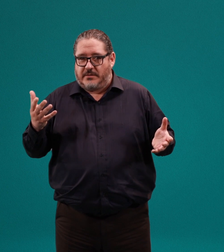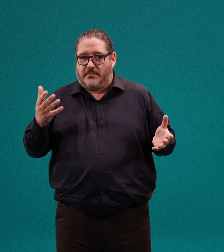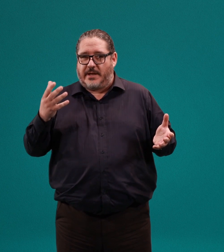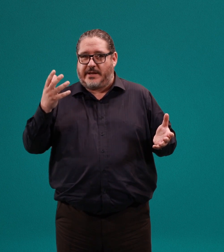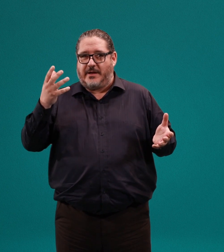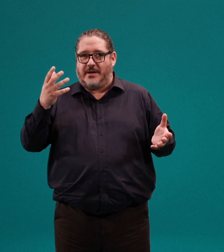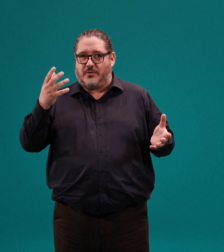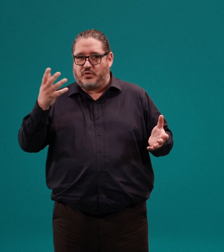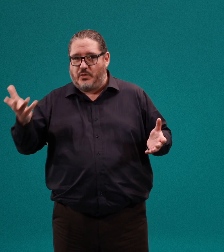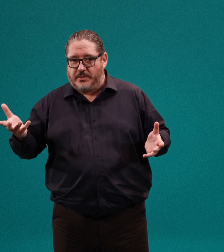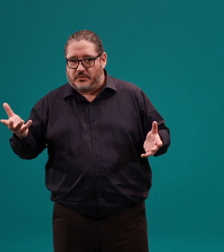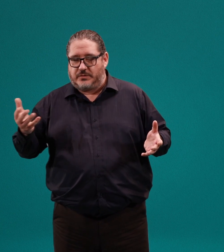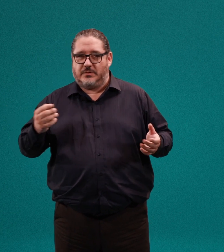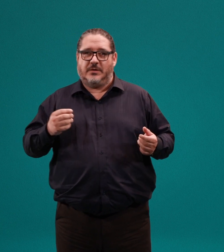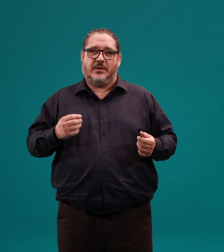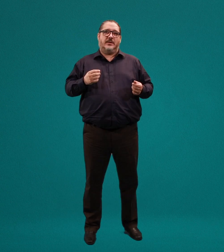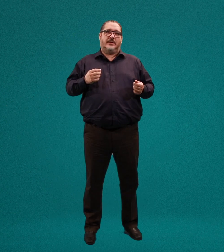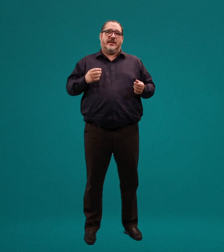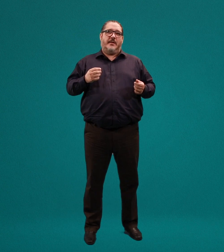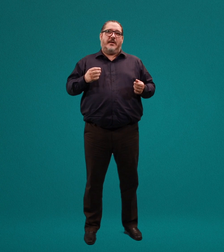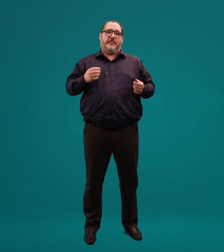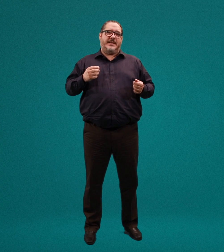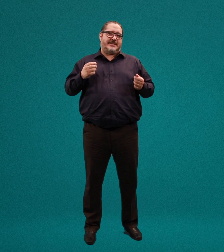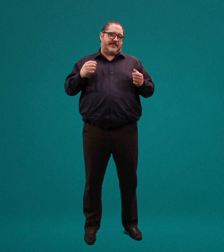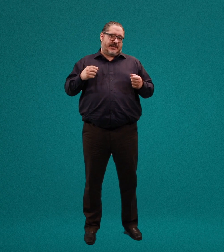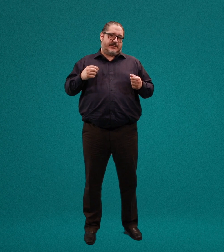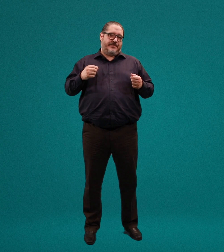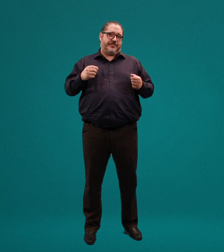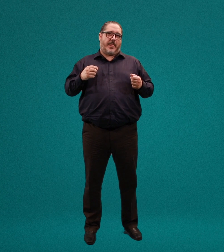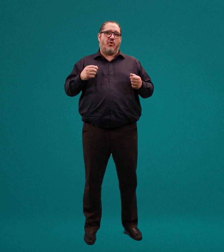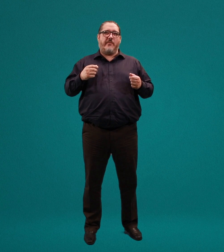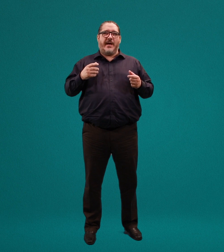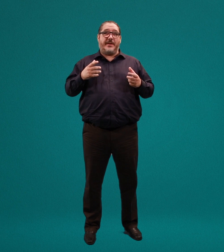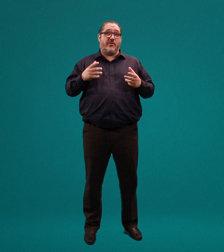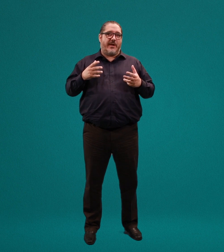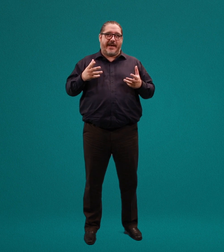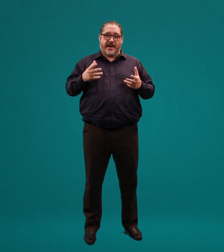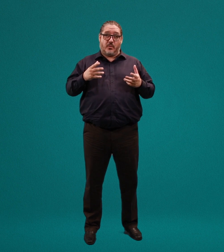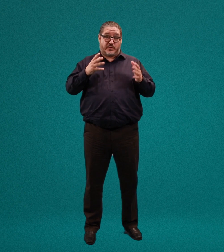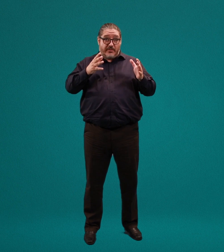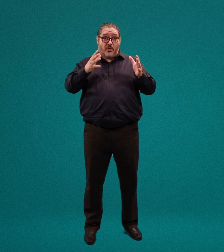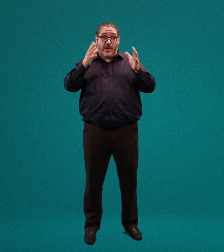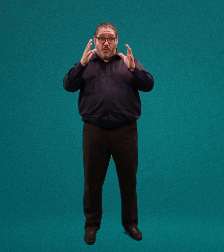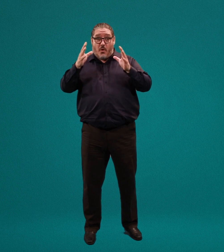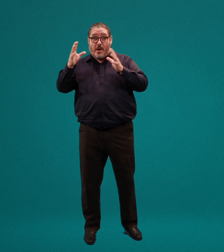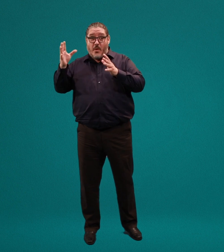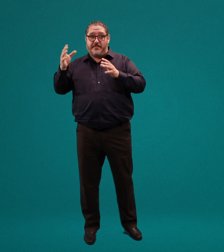más que el consumo de minutos. Meses atrás, yo había aprendido a navegar usando el World Wide Web,